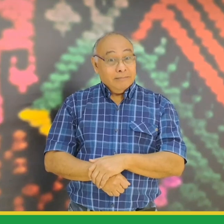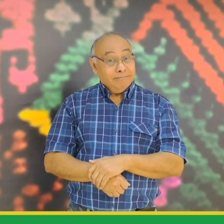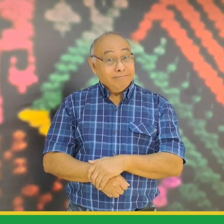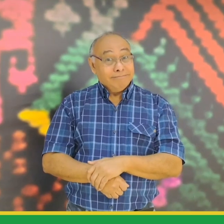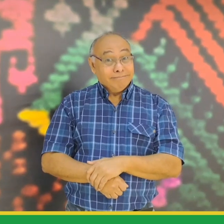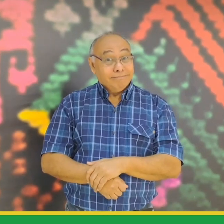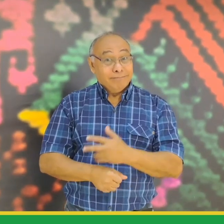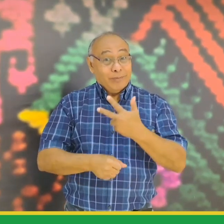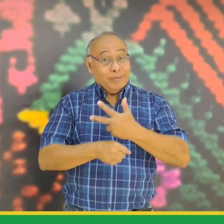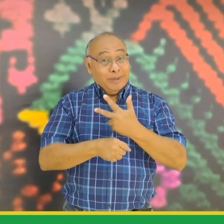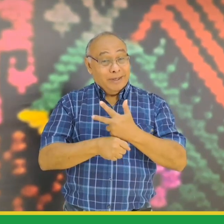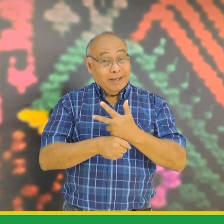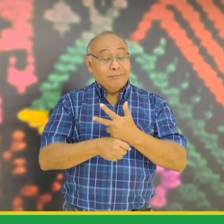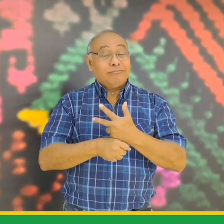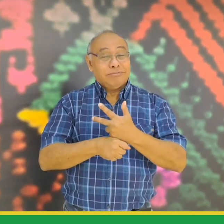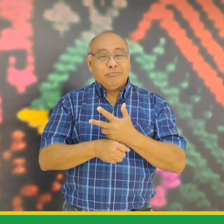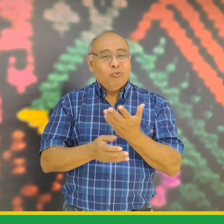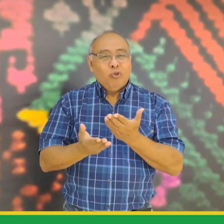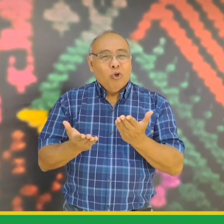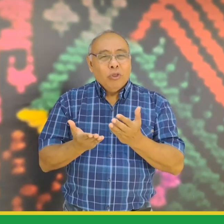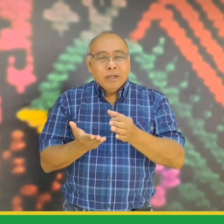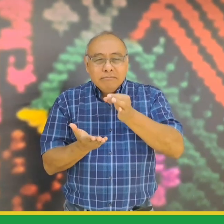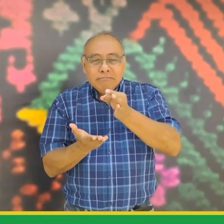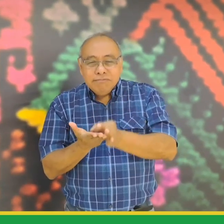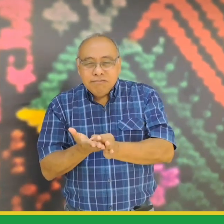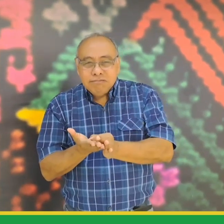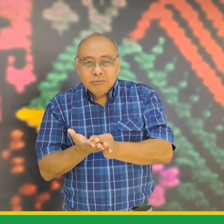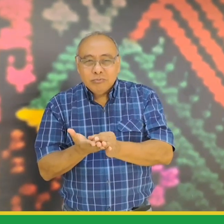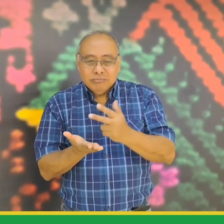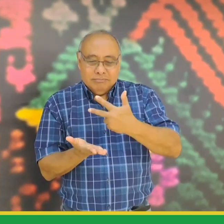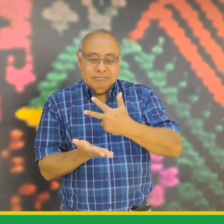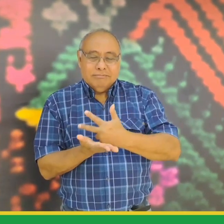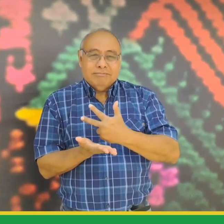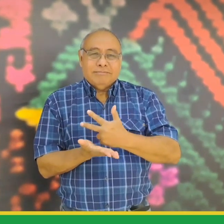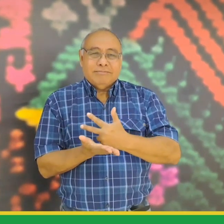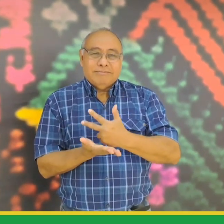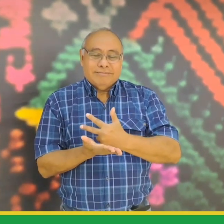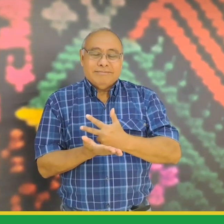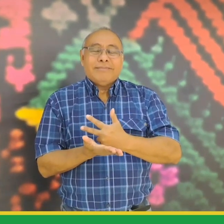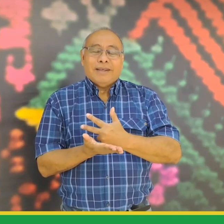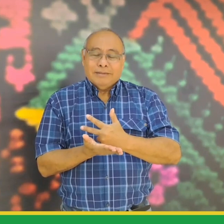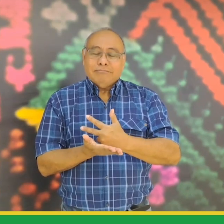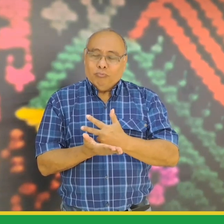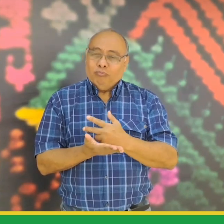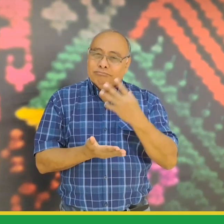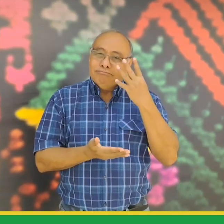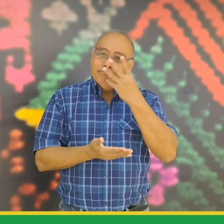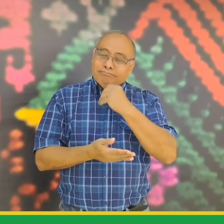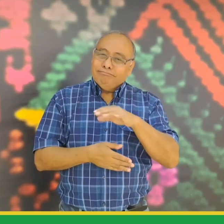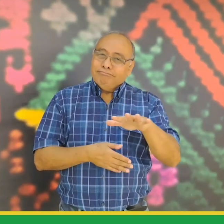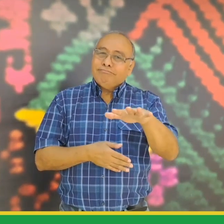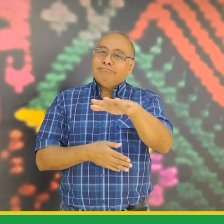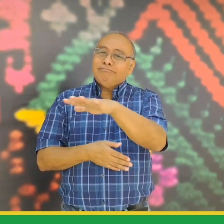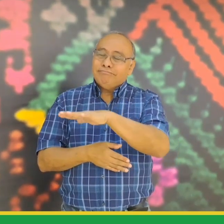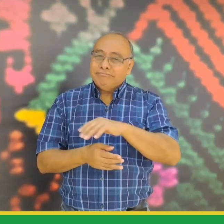estoy en la ciudad de guatemala la capital del país y es un lugar muy bello